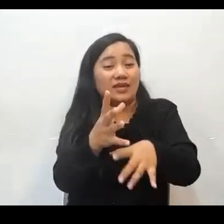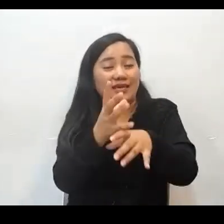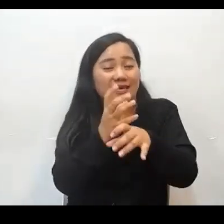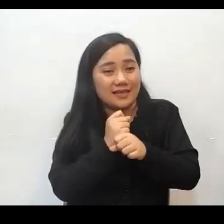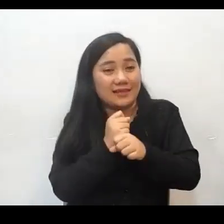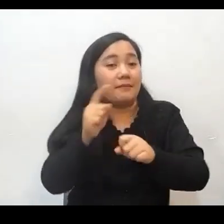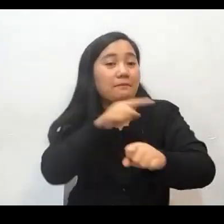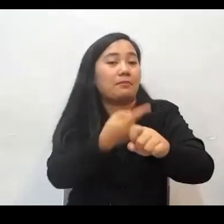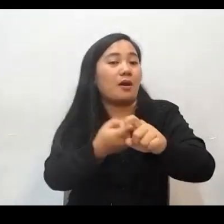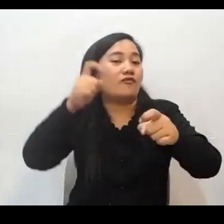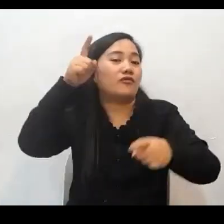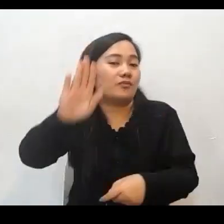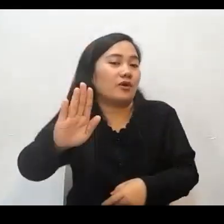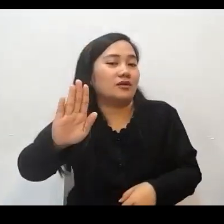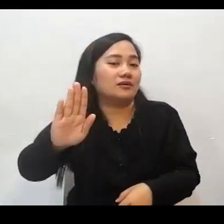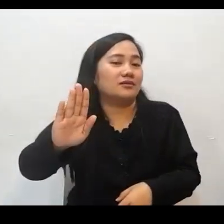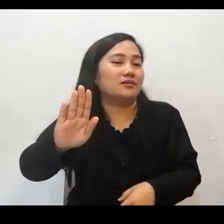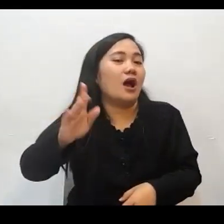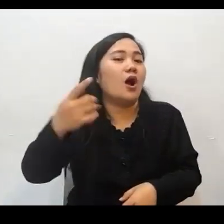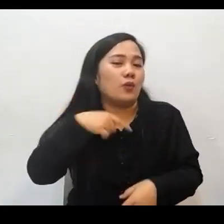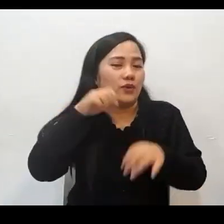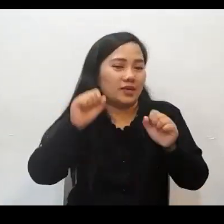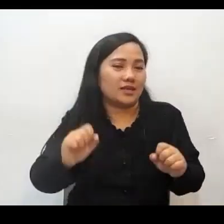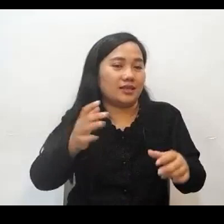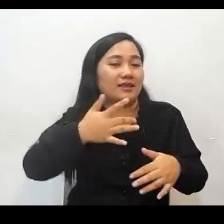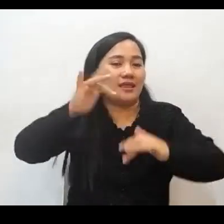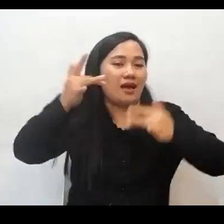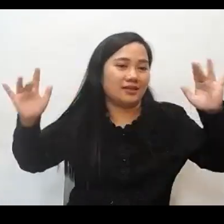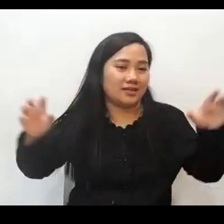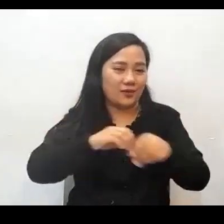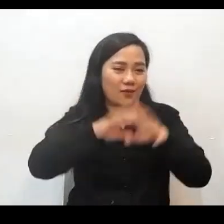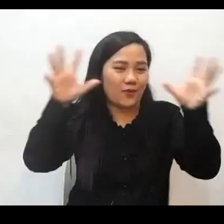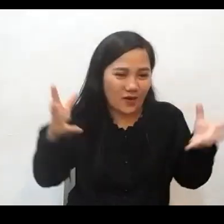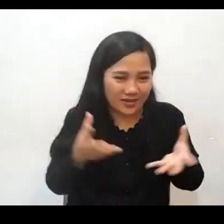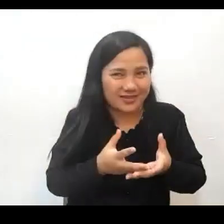ngunit kung tayo pa itatanggap ng kapangyarihan mula sa Diyos maaari tayong magliwanag sa sanlibutan